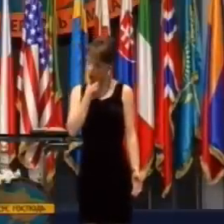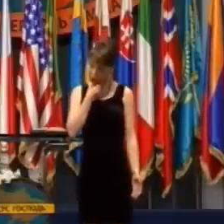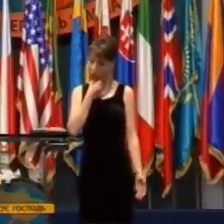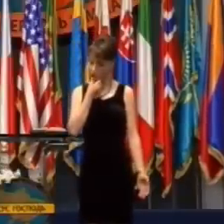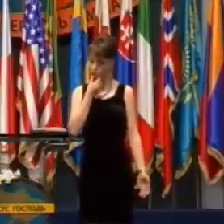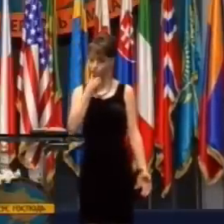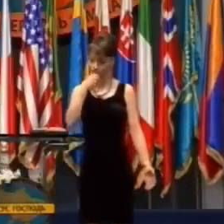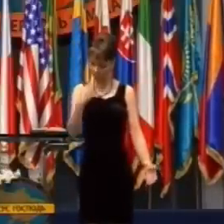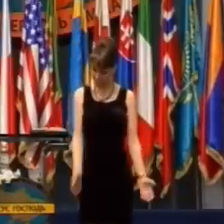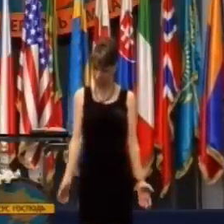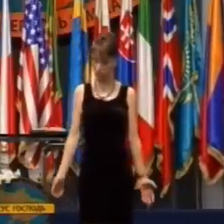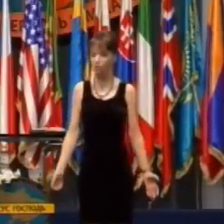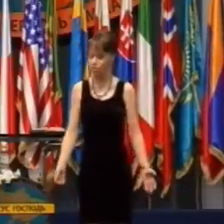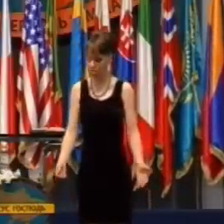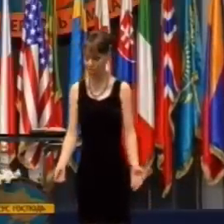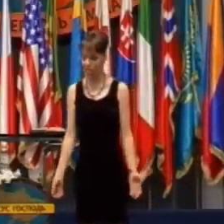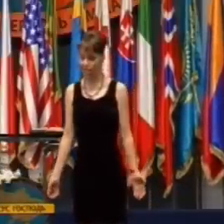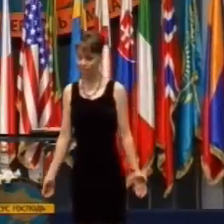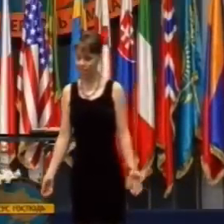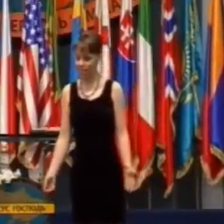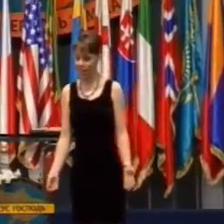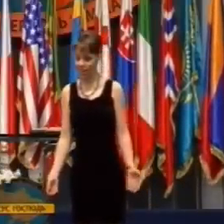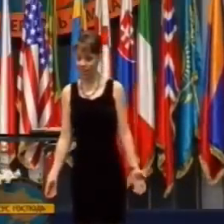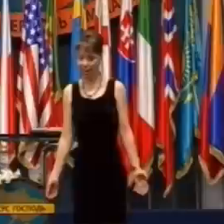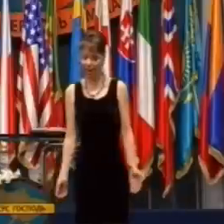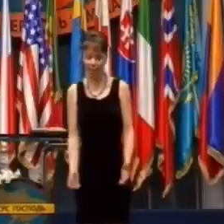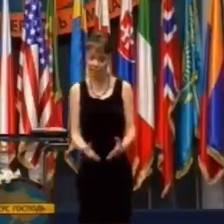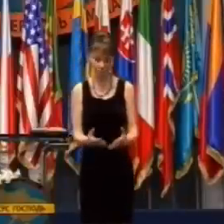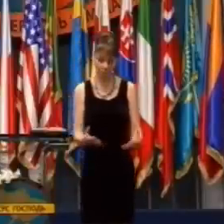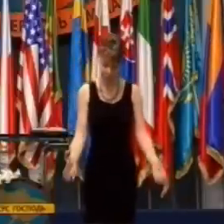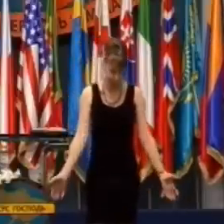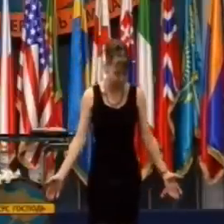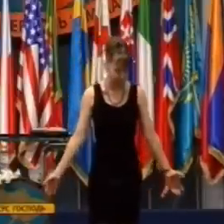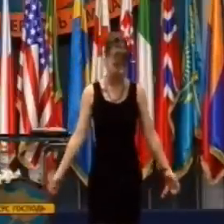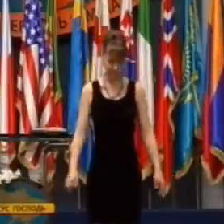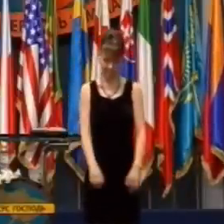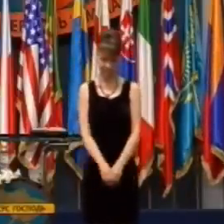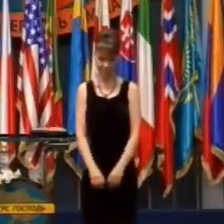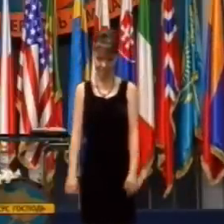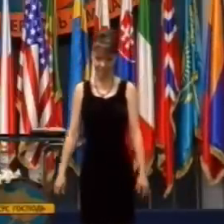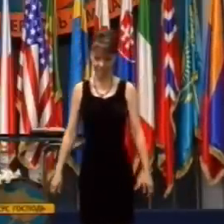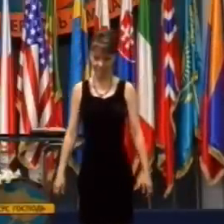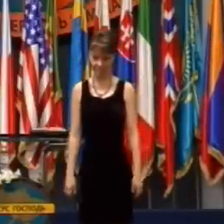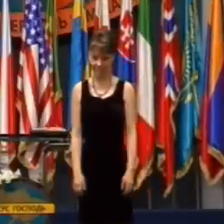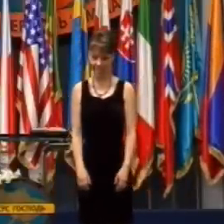tak od úžasu otvorila ústa a nevedela tomu uveriť.